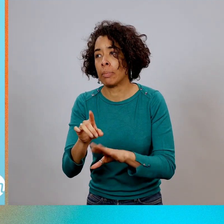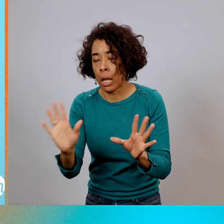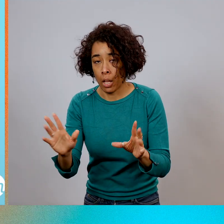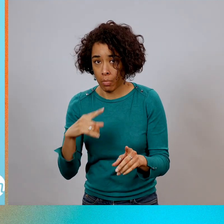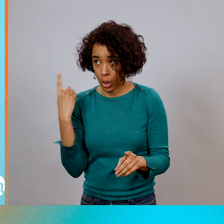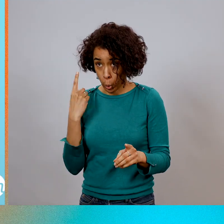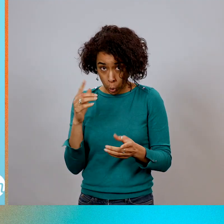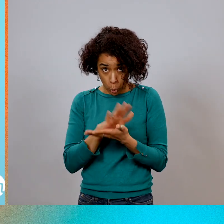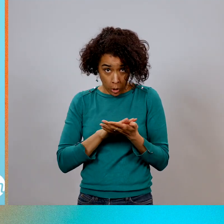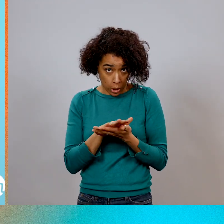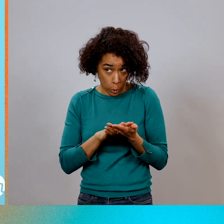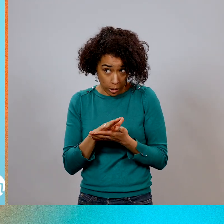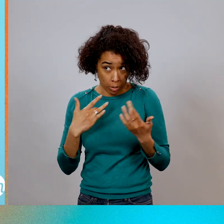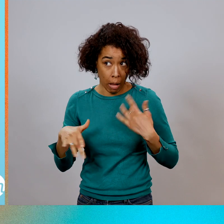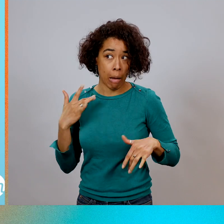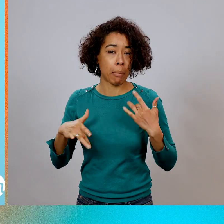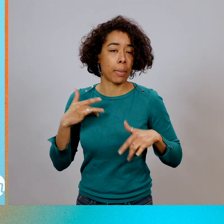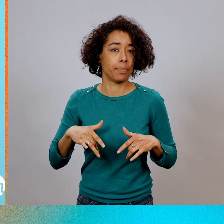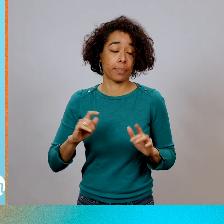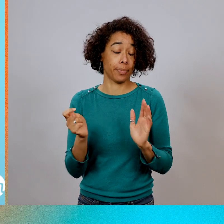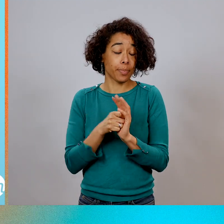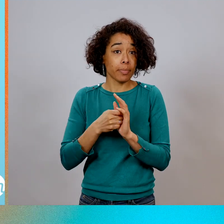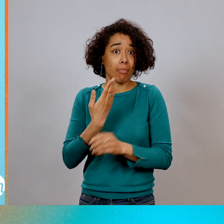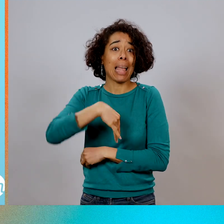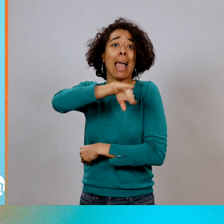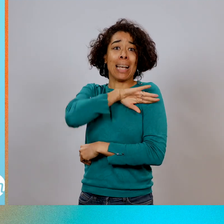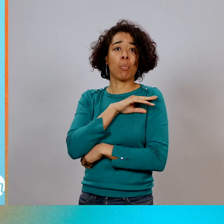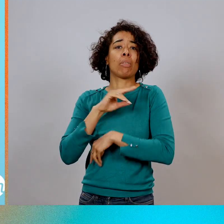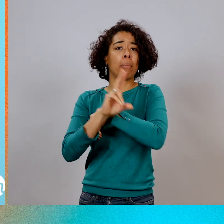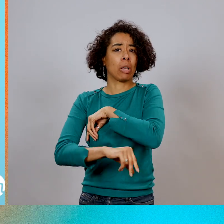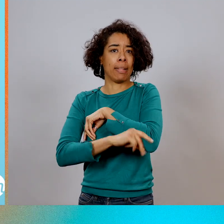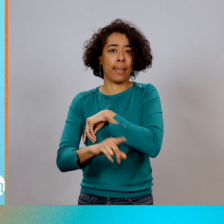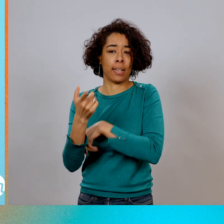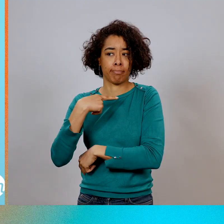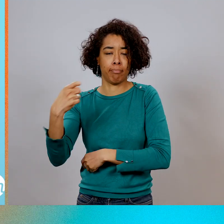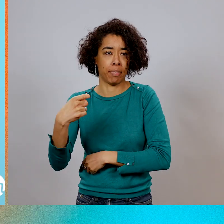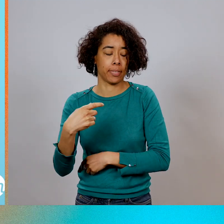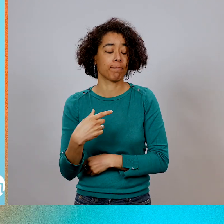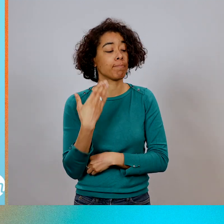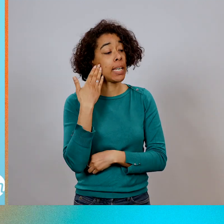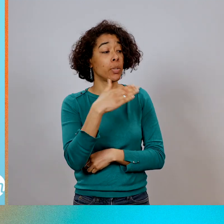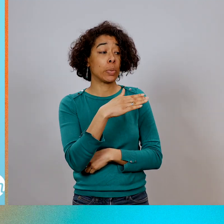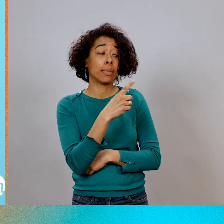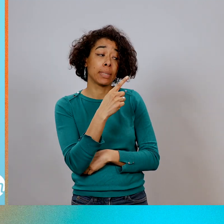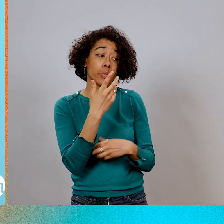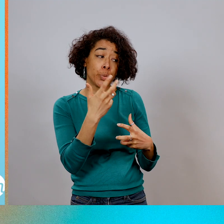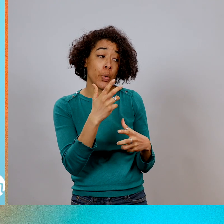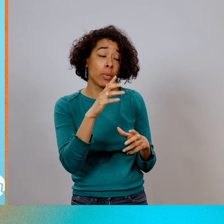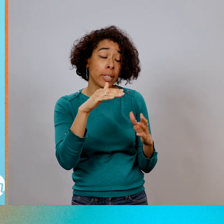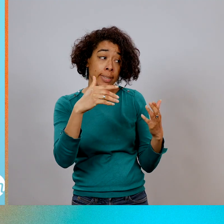toujours une excuse. Et un jour, la responsable du secrétariat m'a appelé. Elle m'a dit « Tu sais, Patrice, si un jour dans ta vie, tu veux devenir un